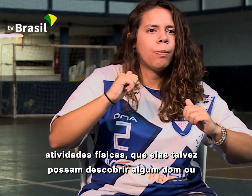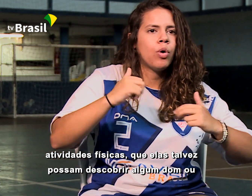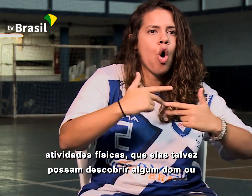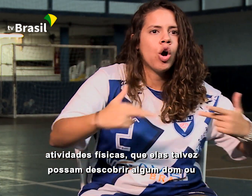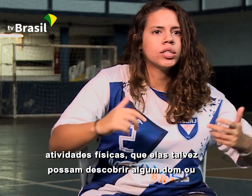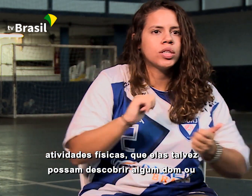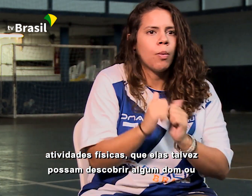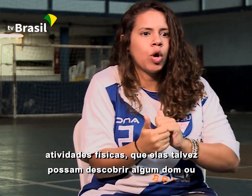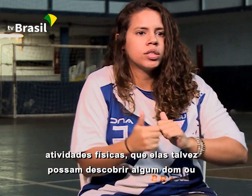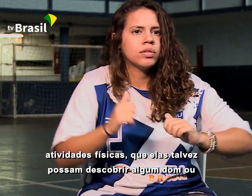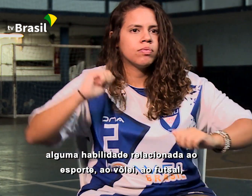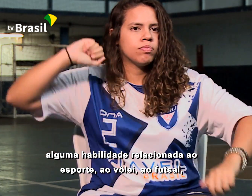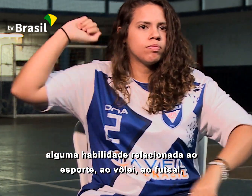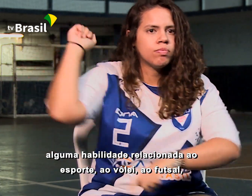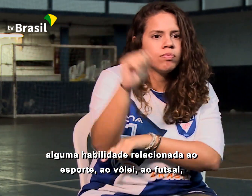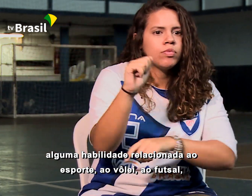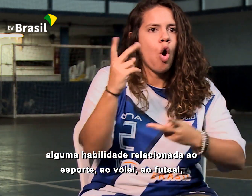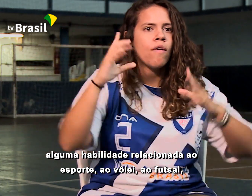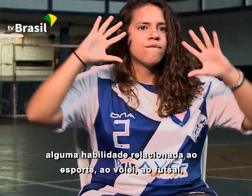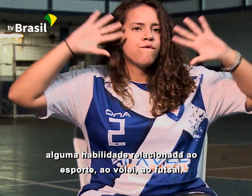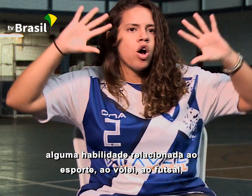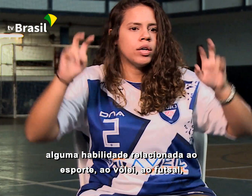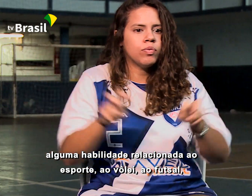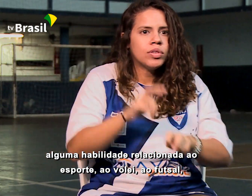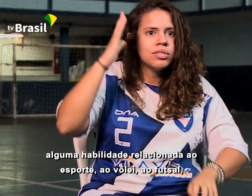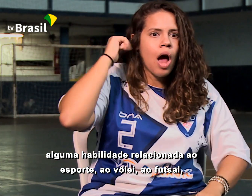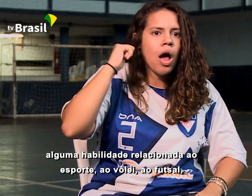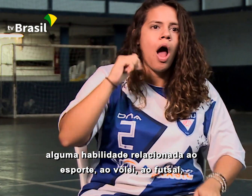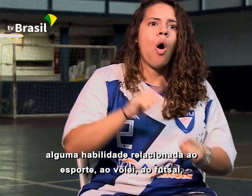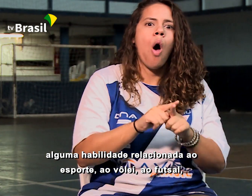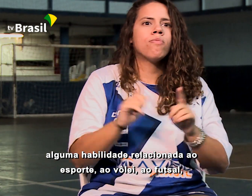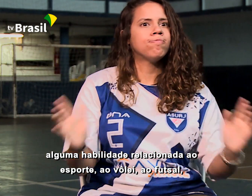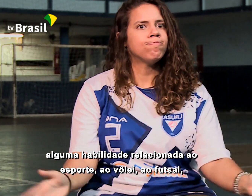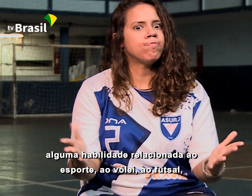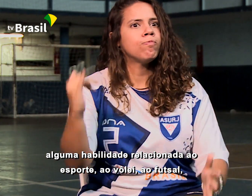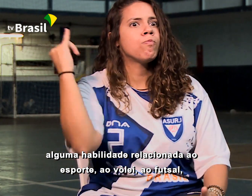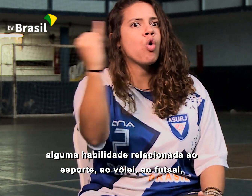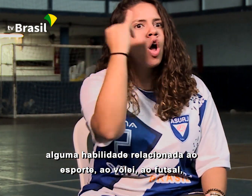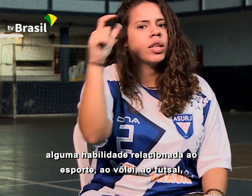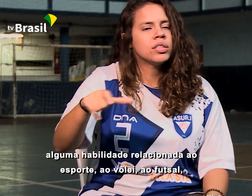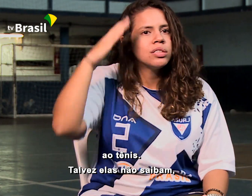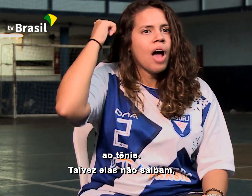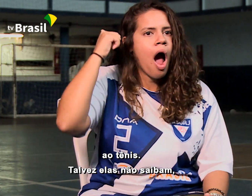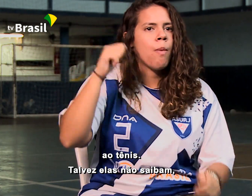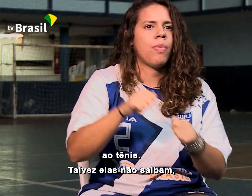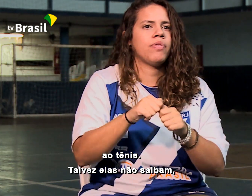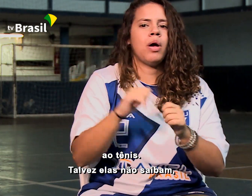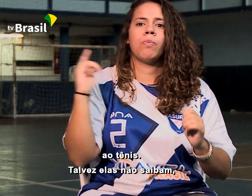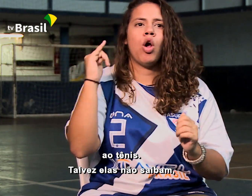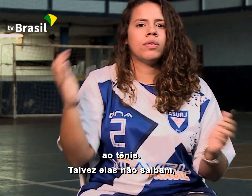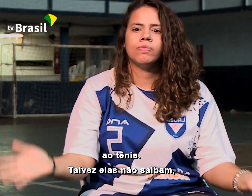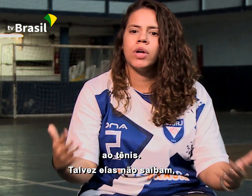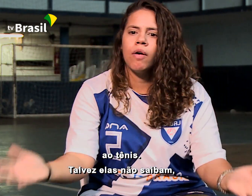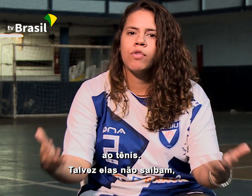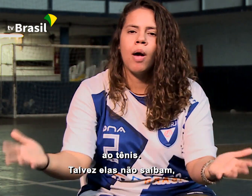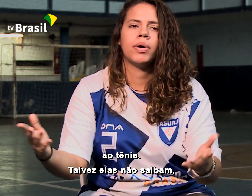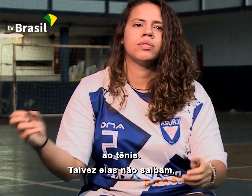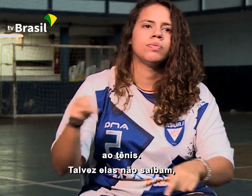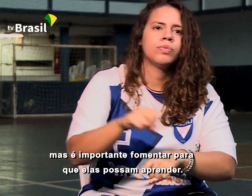descobrir algum dom, alguma habilidade relacionada ao esporte. Ao vôlei, ao futsal, ao tênis. Talvez elas não saibam, mas